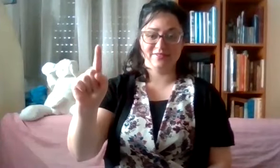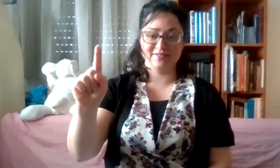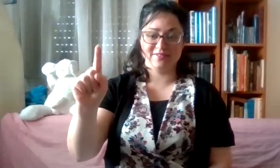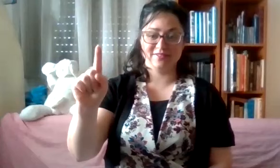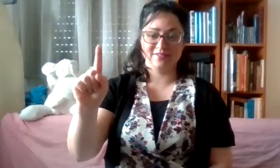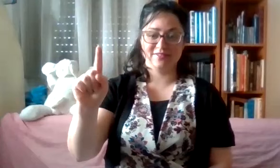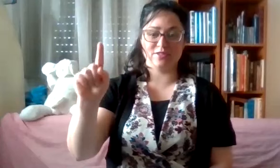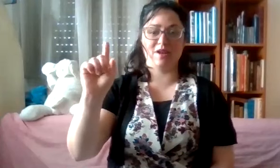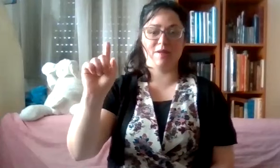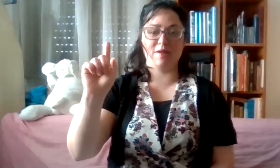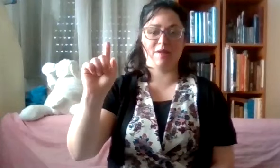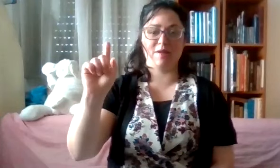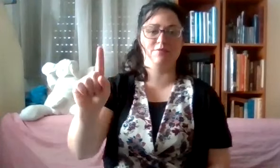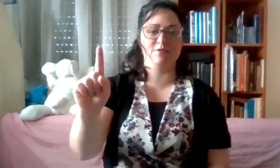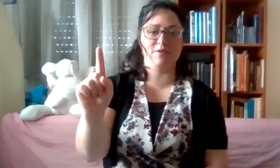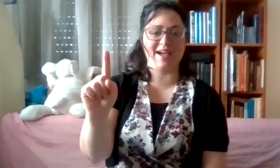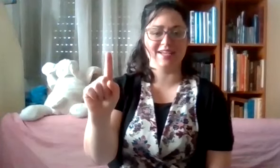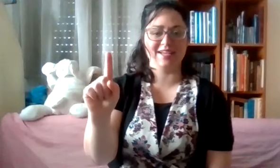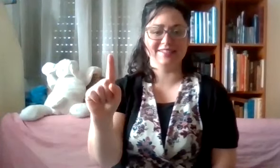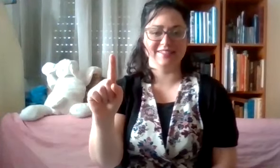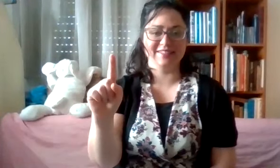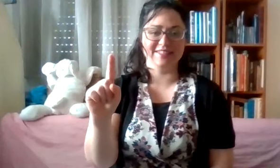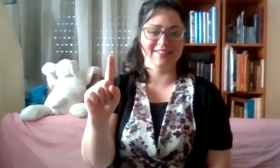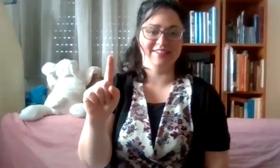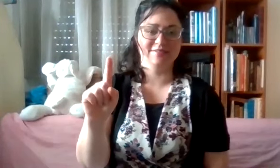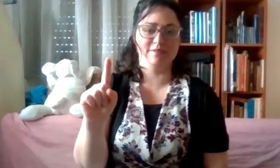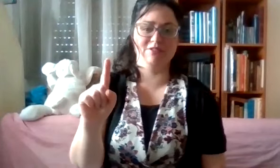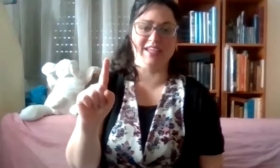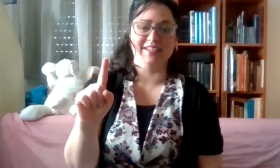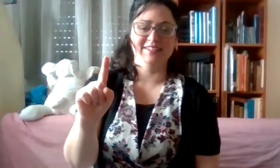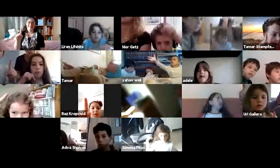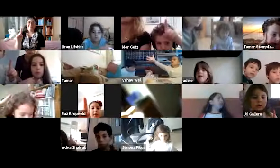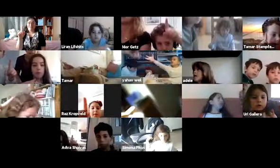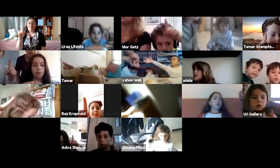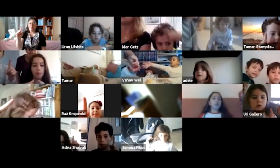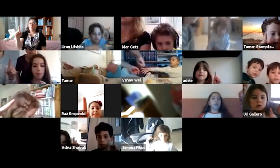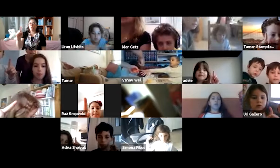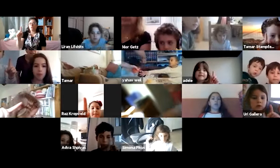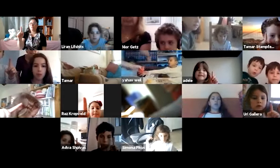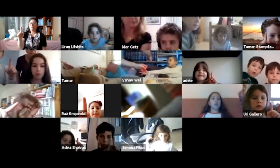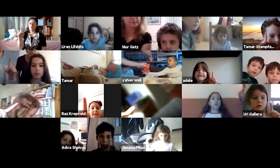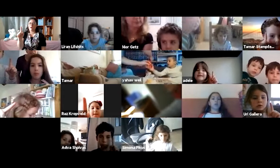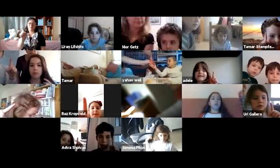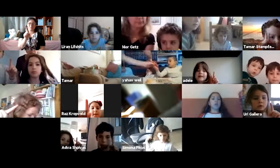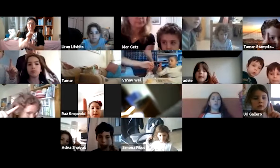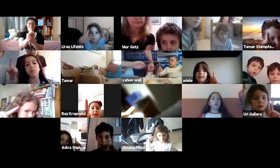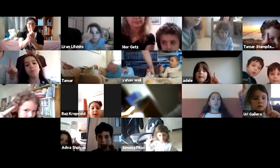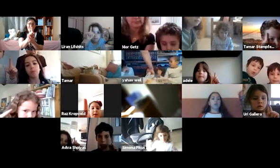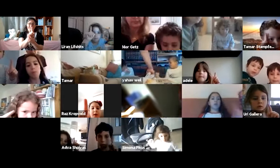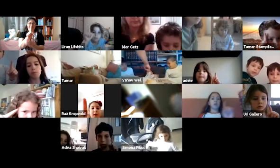תעשו כולם אחד שאני אראה מול המצלמה. מעולה. את אותה תנועה, את אותה תבנית, אני